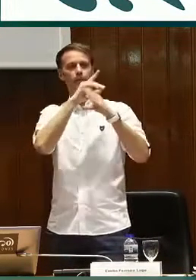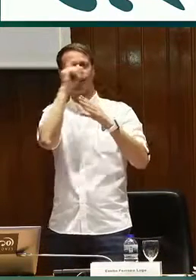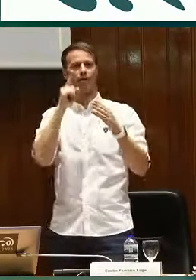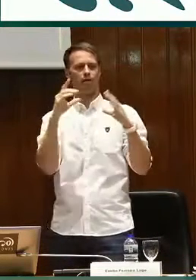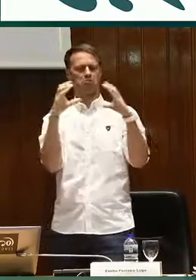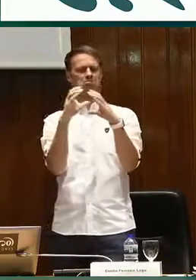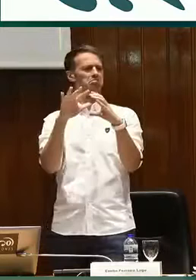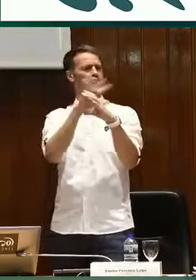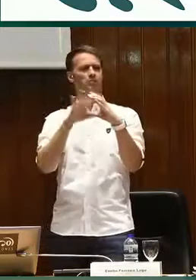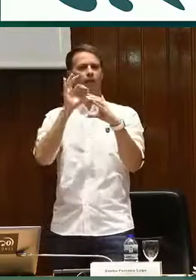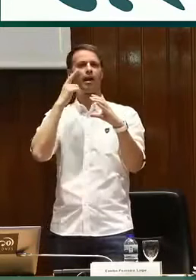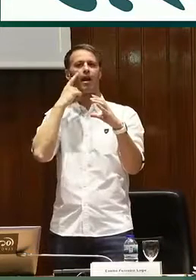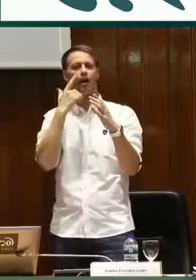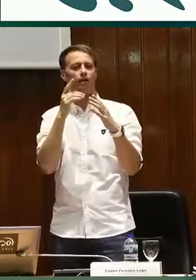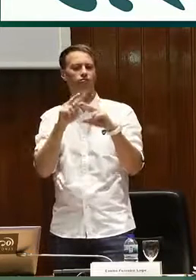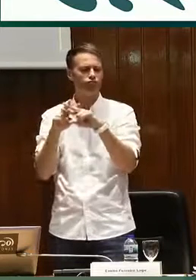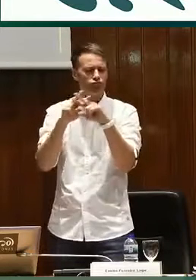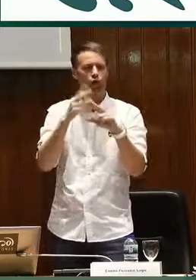sordos en la Comunidad de Madrid.